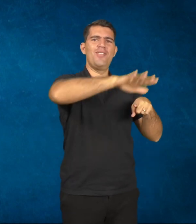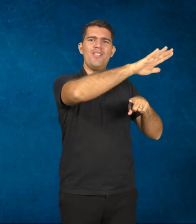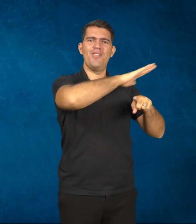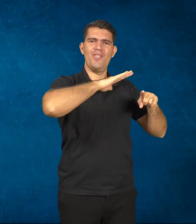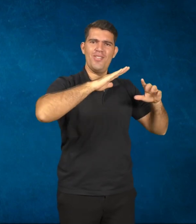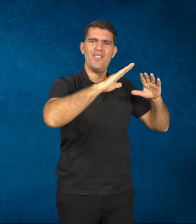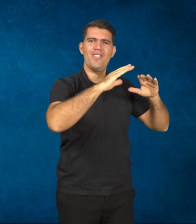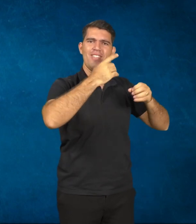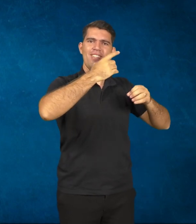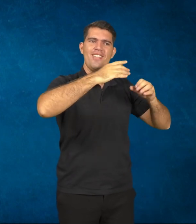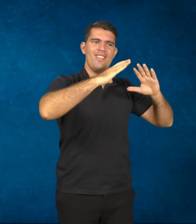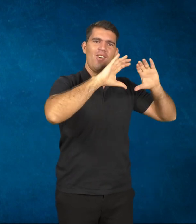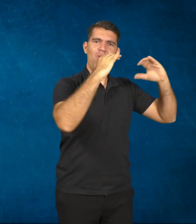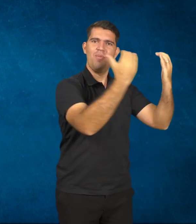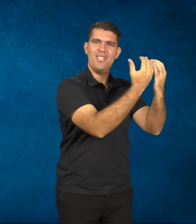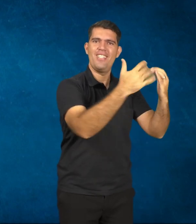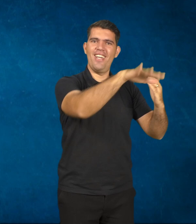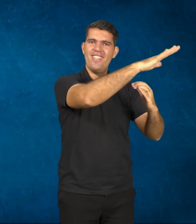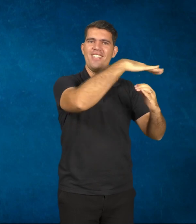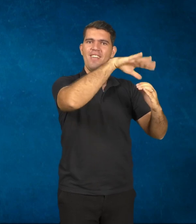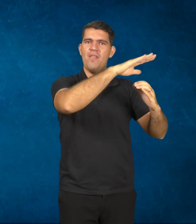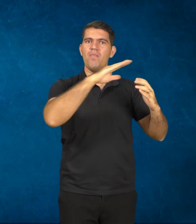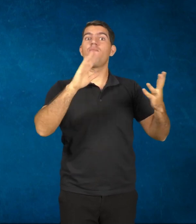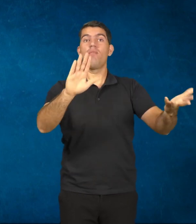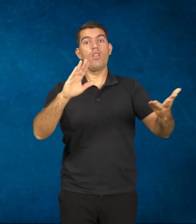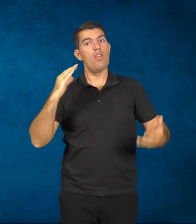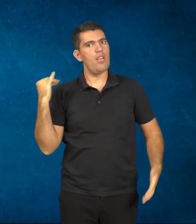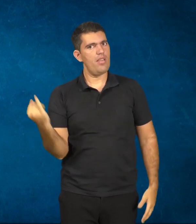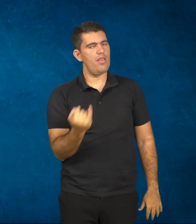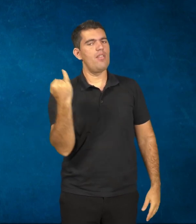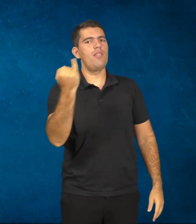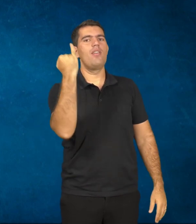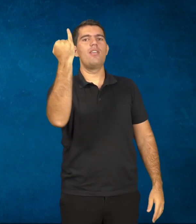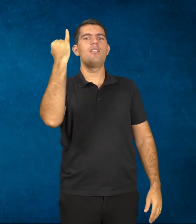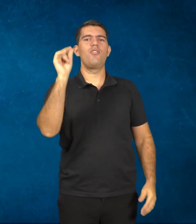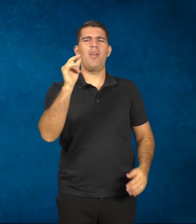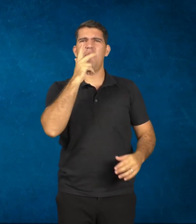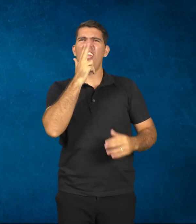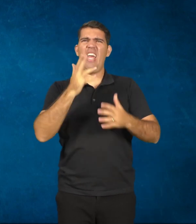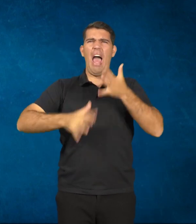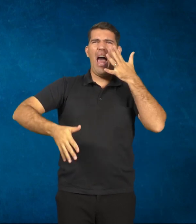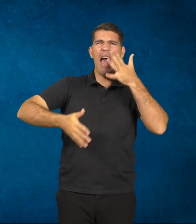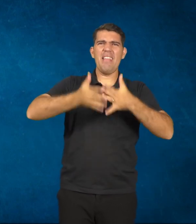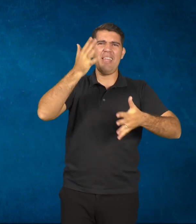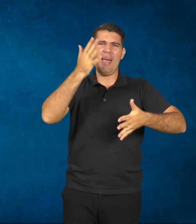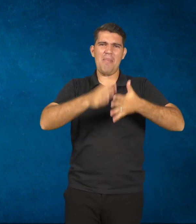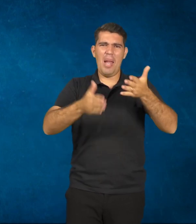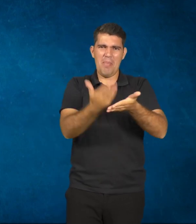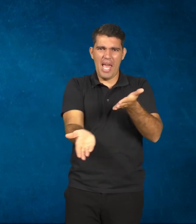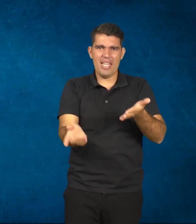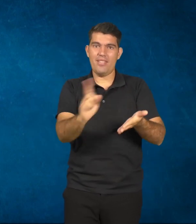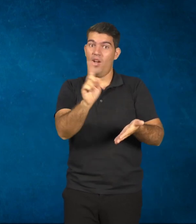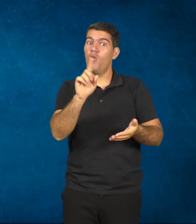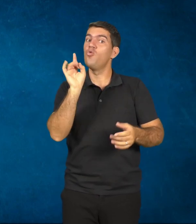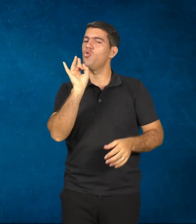Então, essa é uma etapa, eu acho que é muito importante. prejudicar, eu não vejo, eu acho que os ganhos, sem dúvida, nessa fase